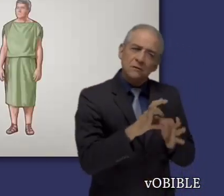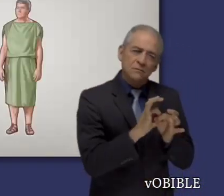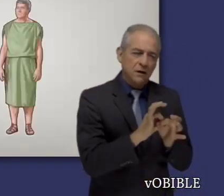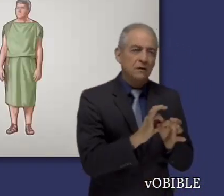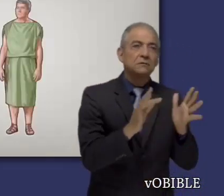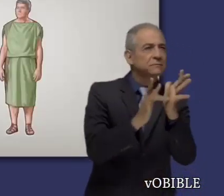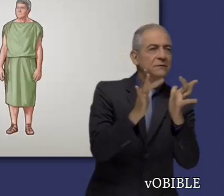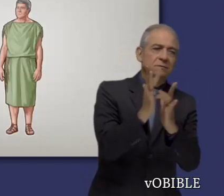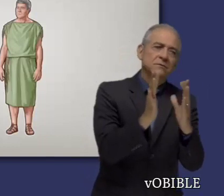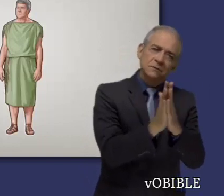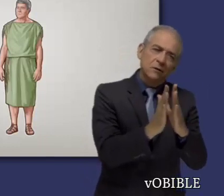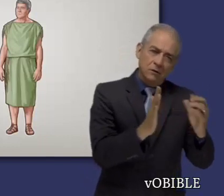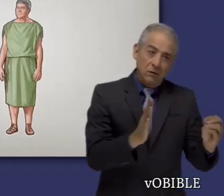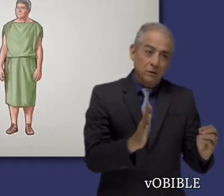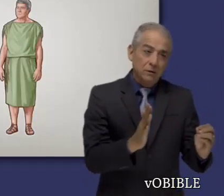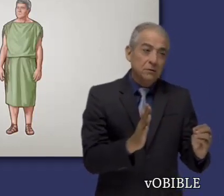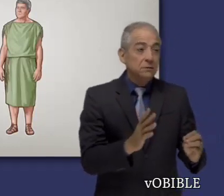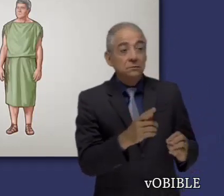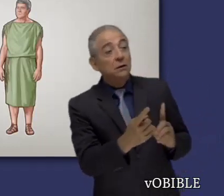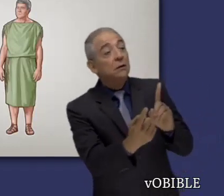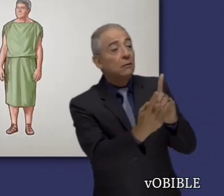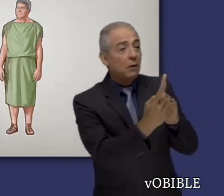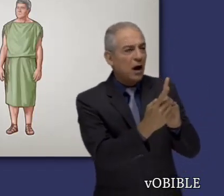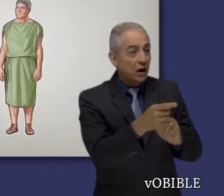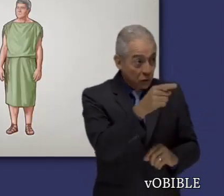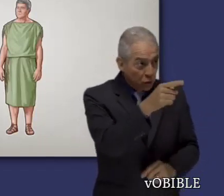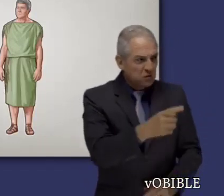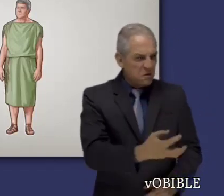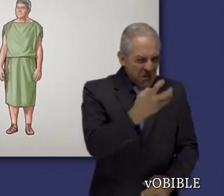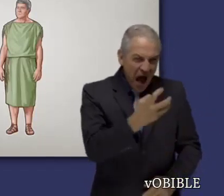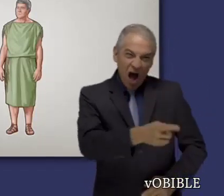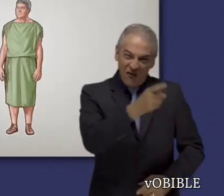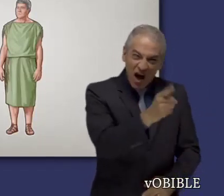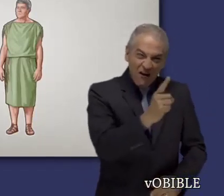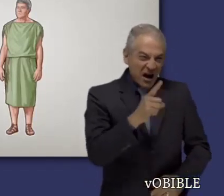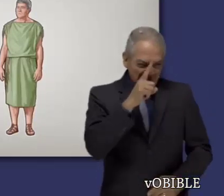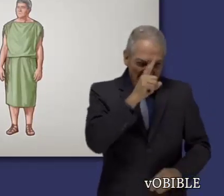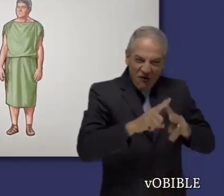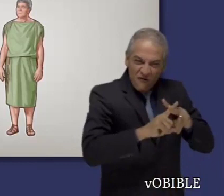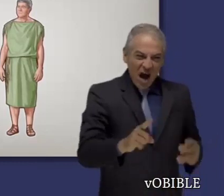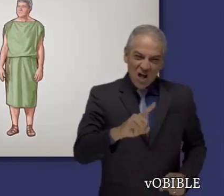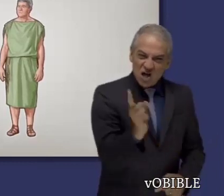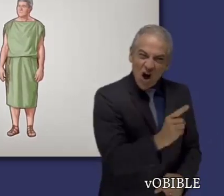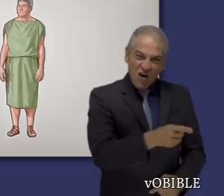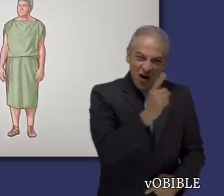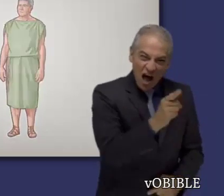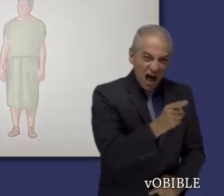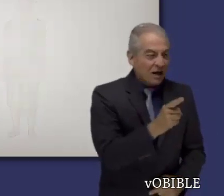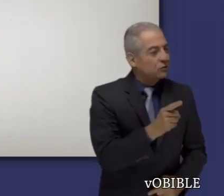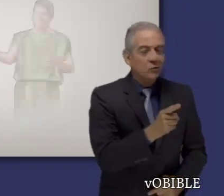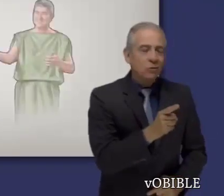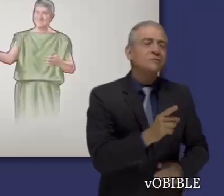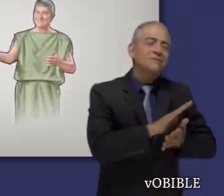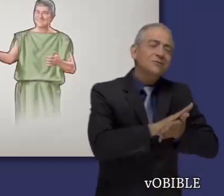Apelando al amor cristiano y a su amistad, Pablo le pide a Filemón que reciba a Onésimo no como a un esclavo,